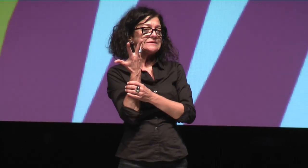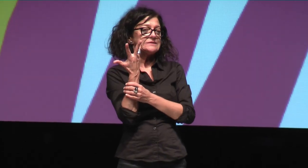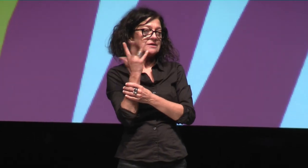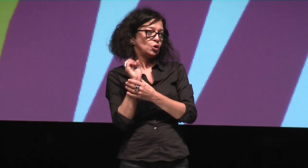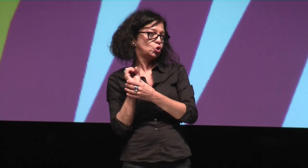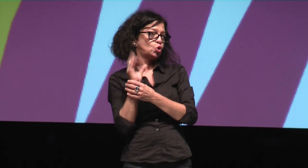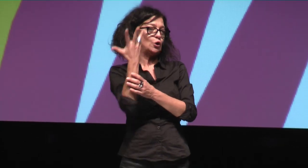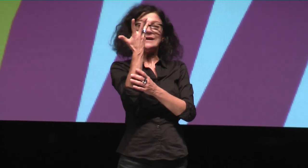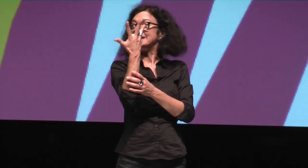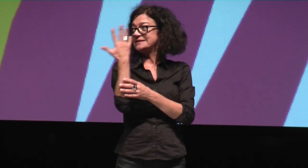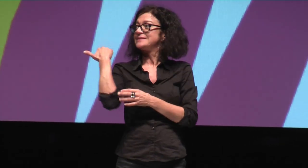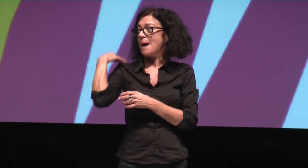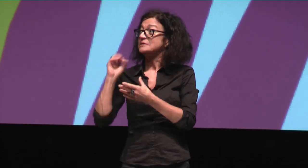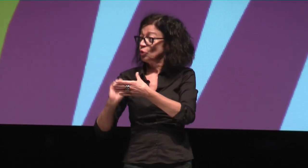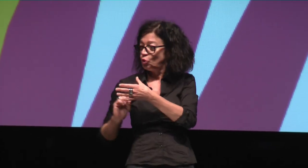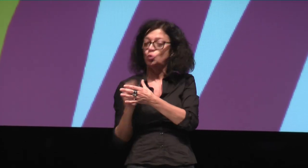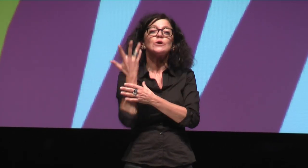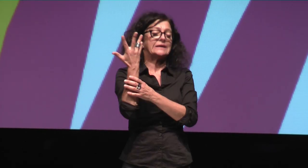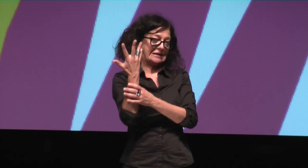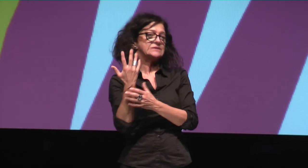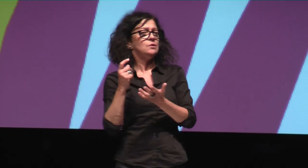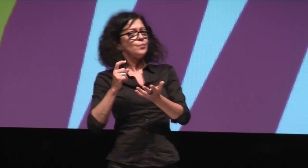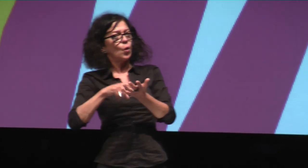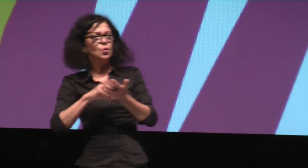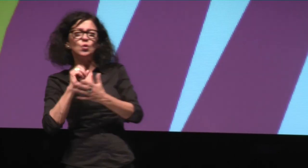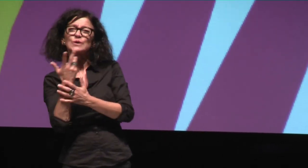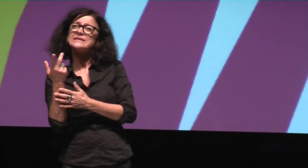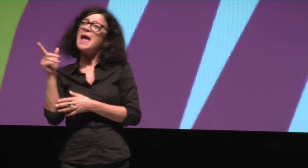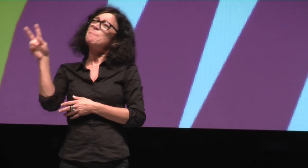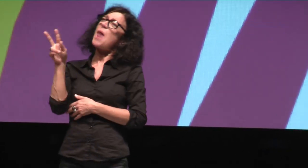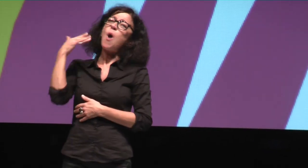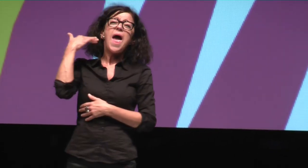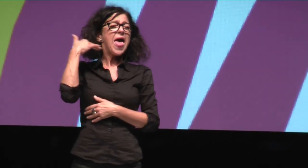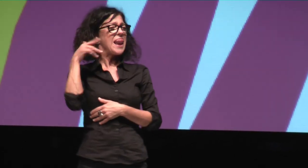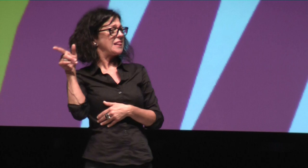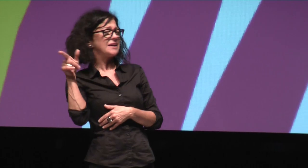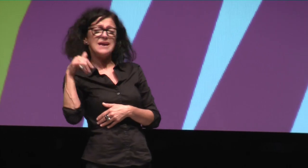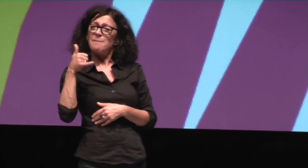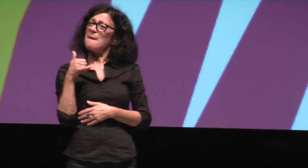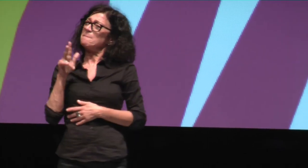die gebärden das auch so. Türkis, die haben das damals so gebärdet, Türkis, die kamen auf die Idee,